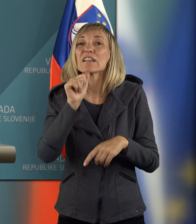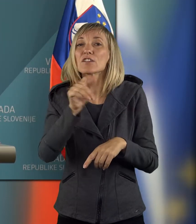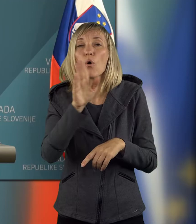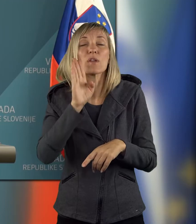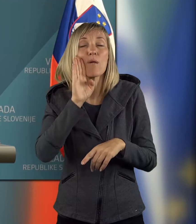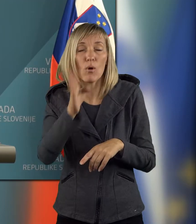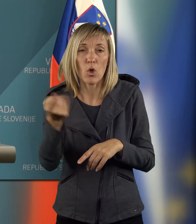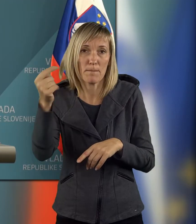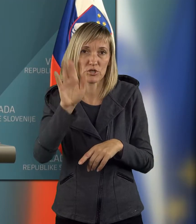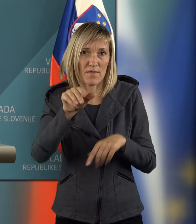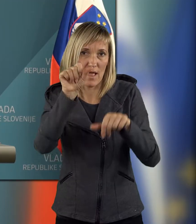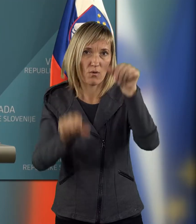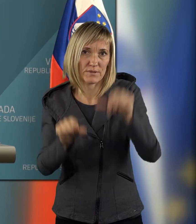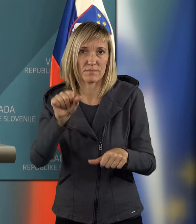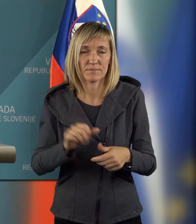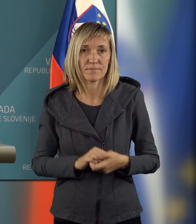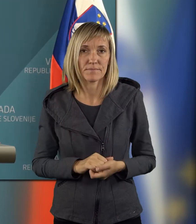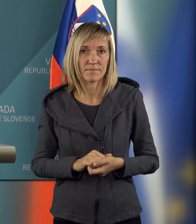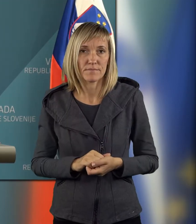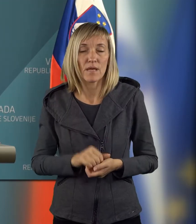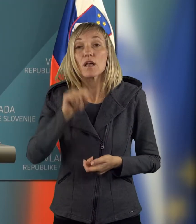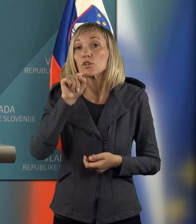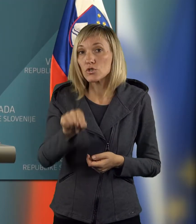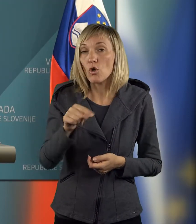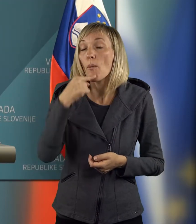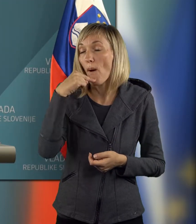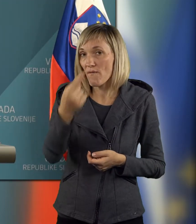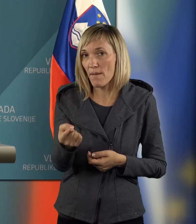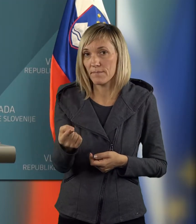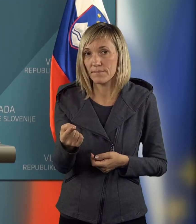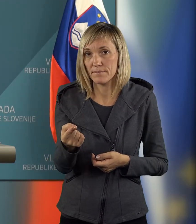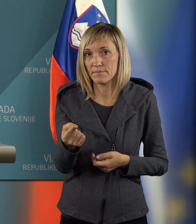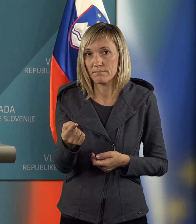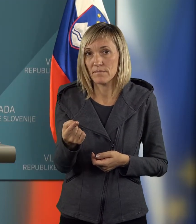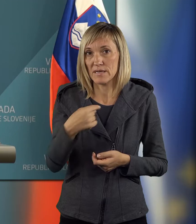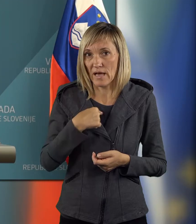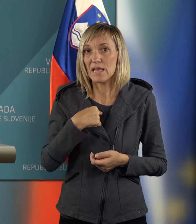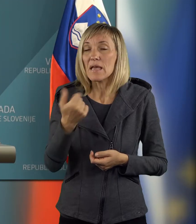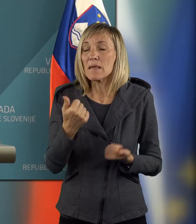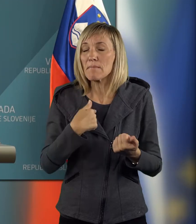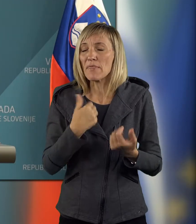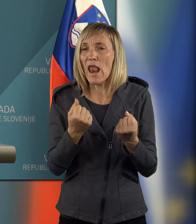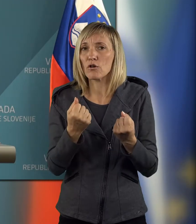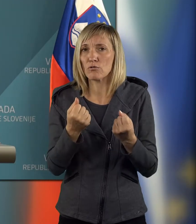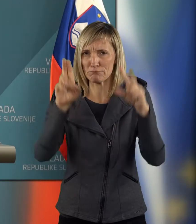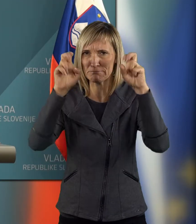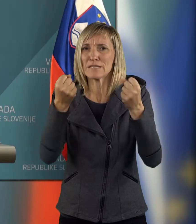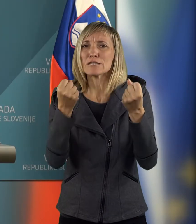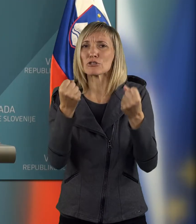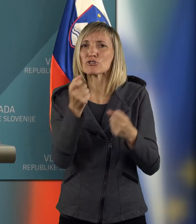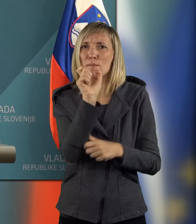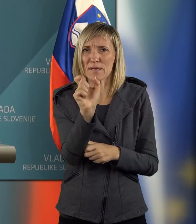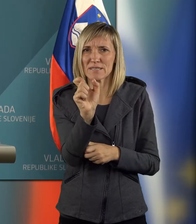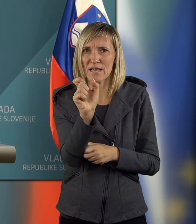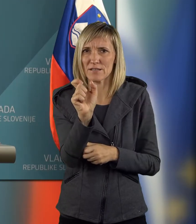ne bodo zmožne priti na poseg. In to vam povem in lahko me držite za besedo, bomo